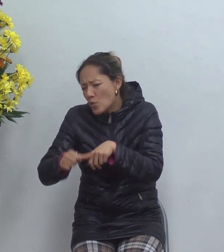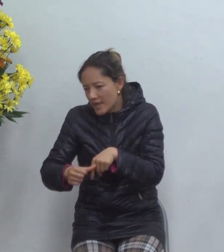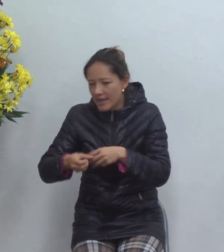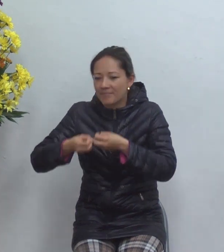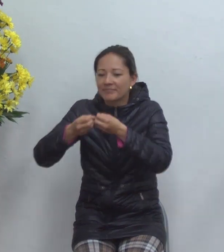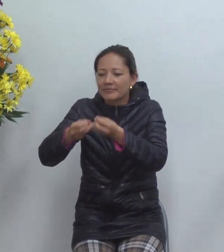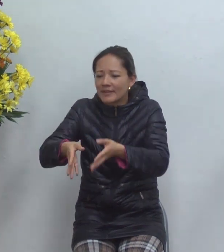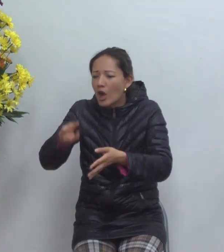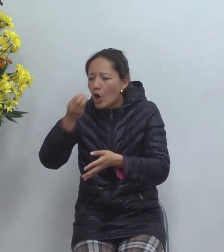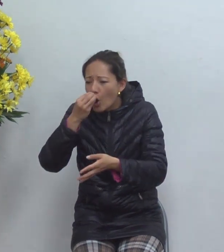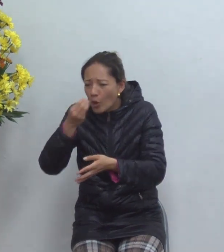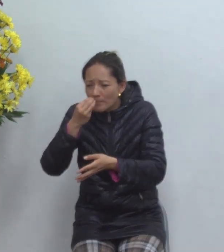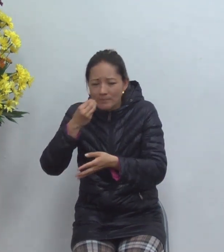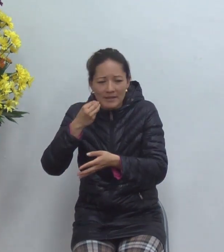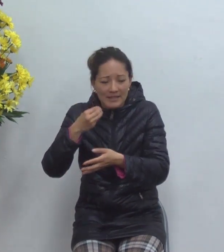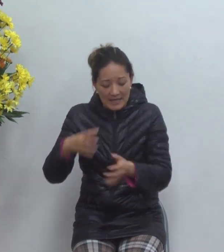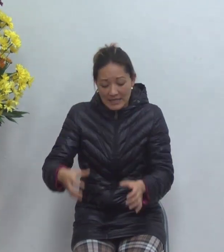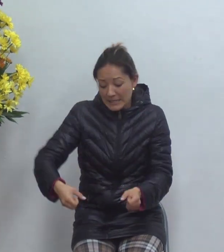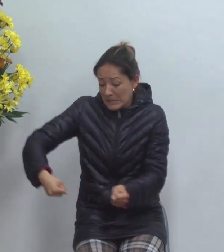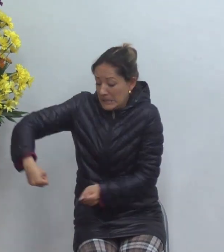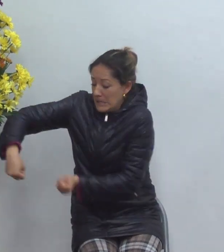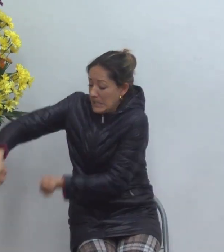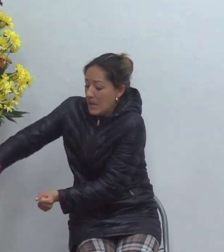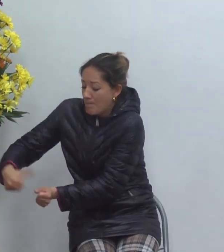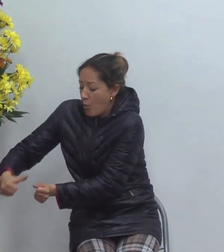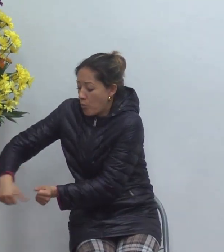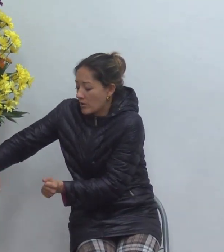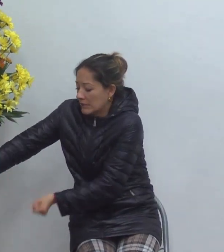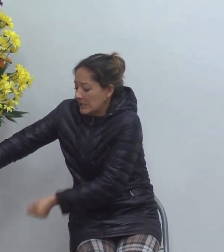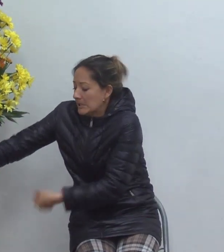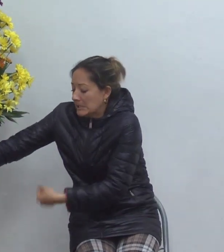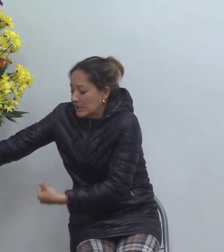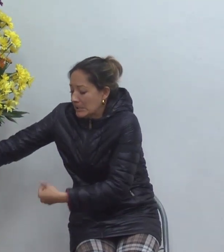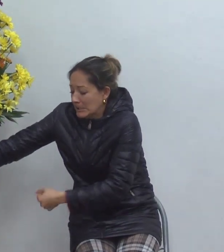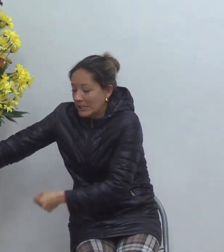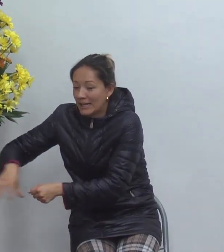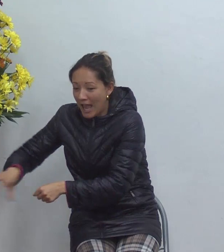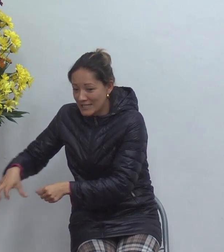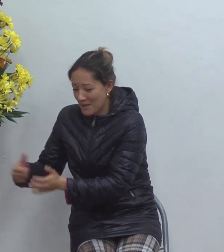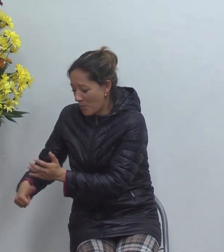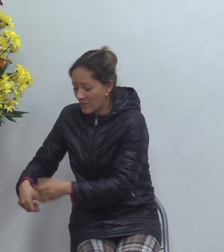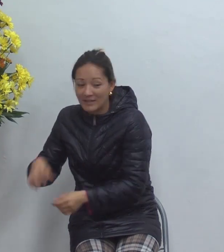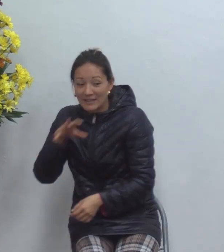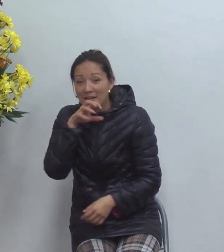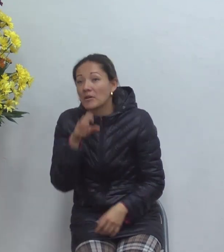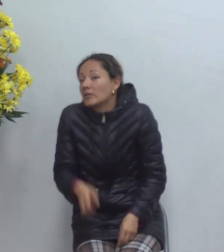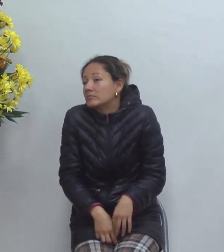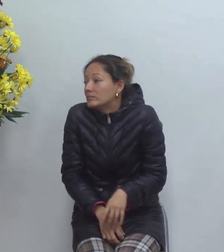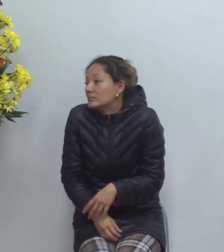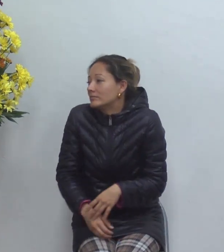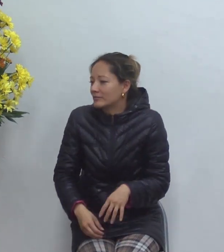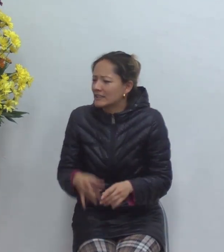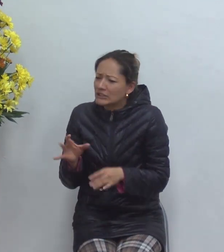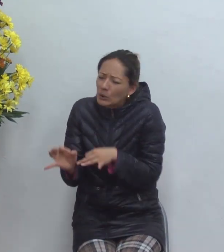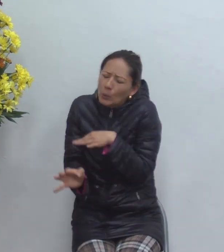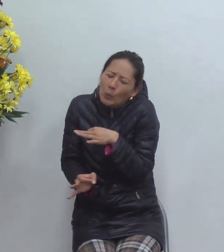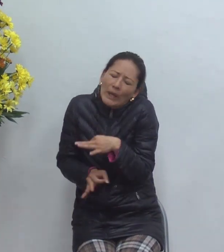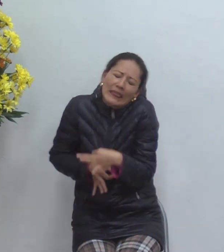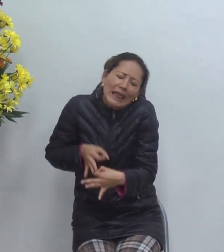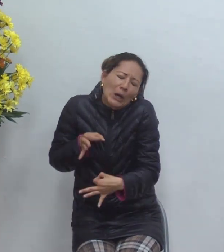lo llevan le hacen hacer popó ahí lo ponen ahí lo zarandean para que tenga popó y el perro se gastan un cuidado y